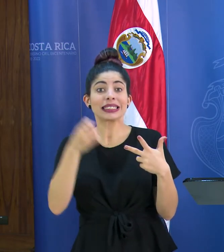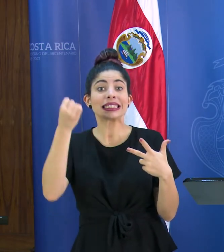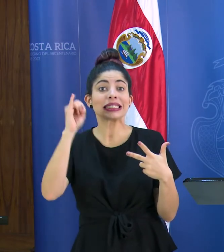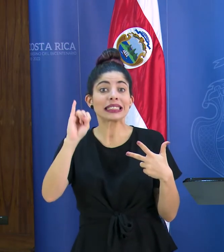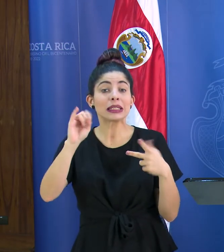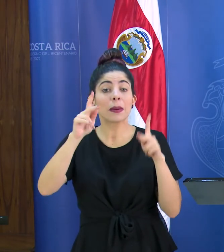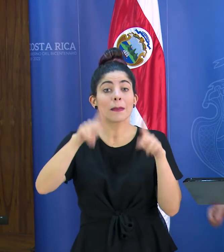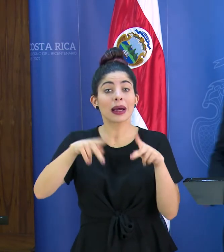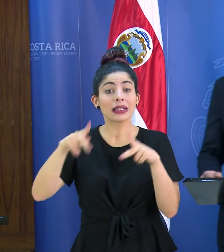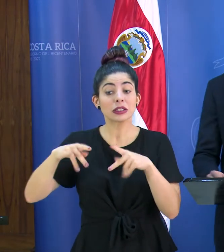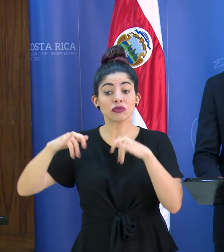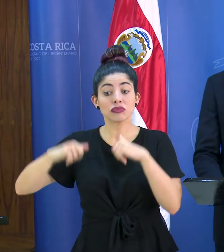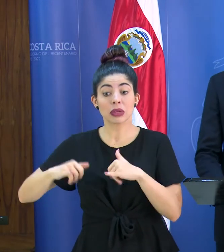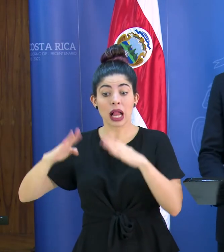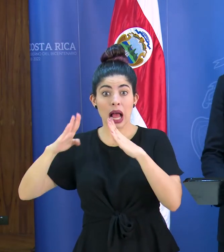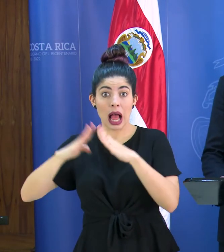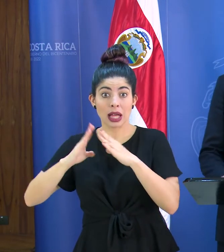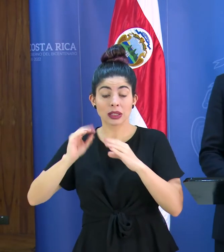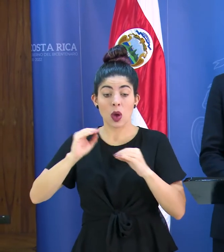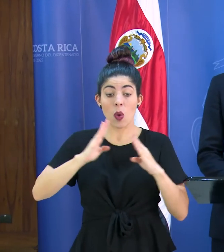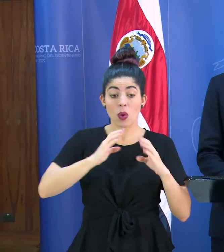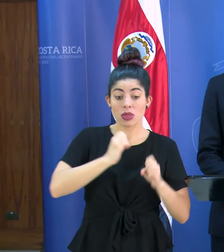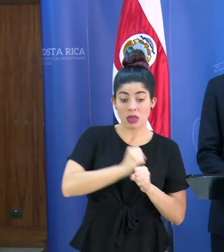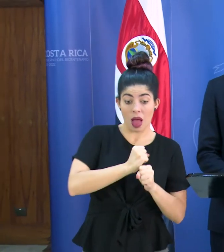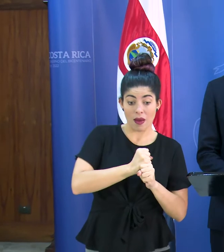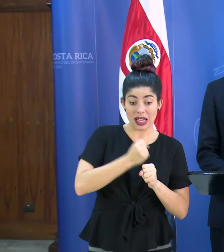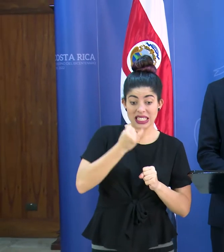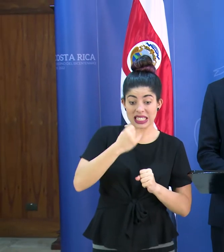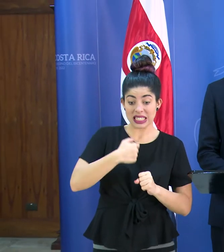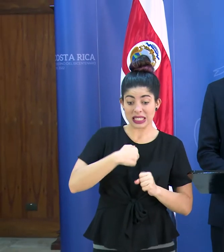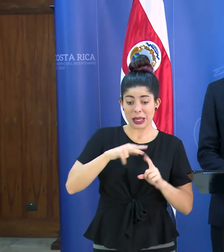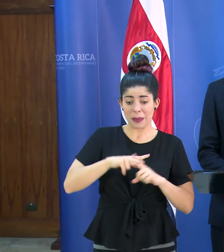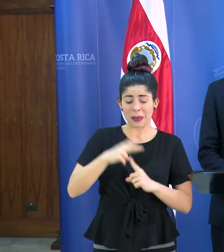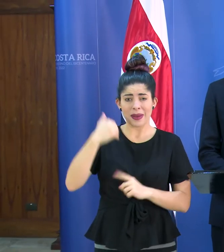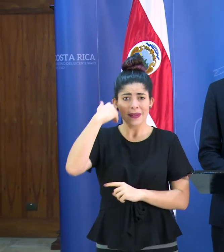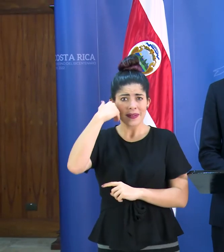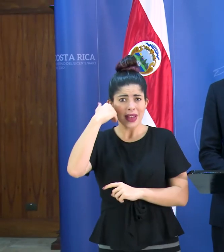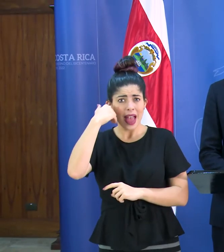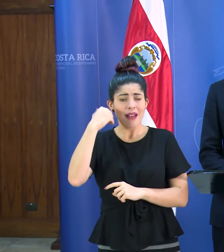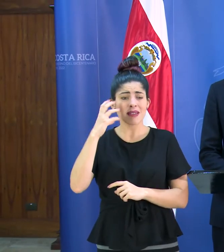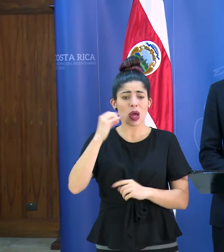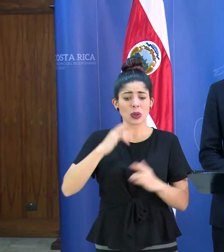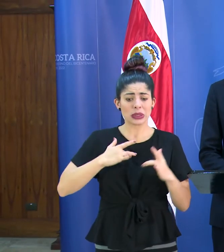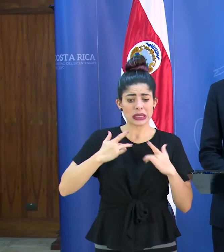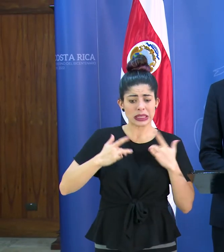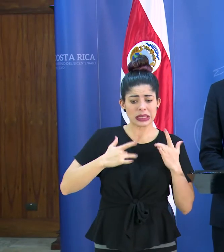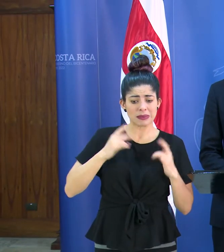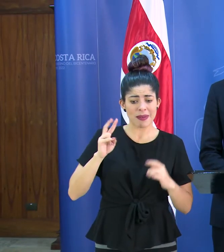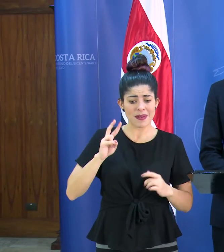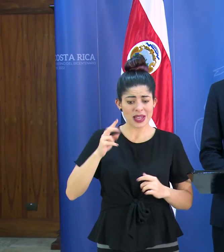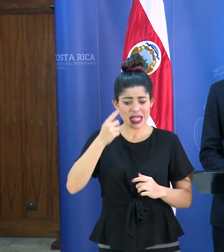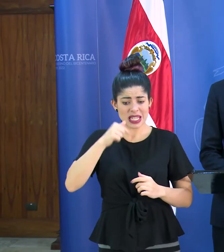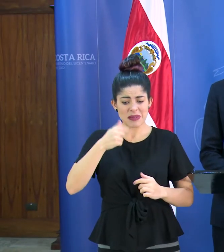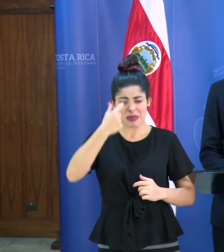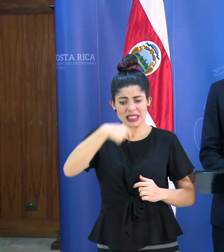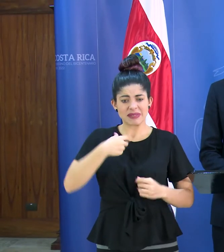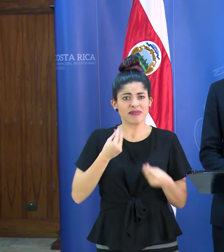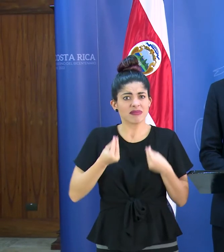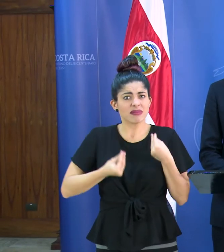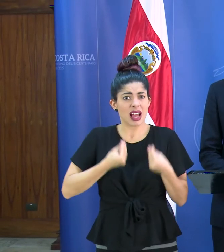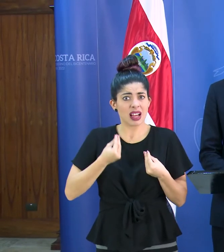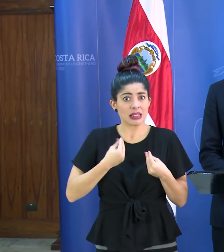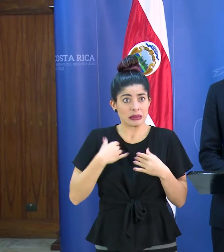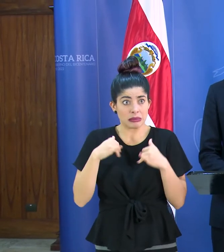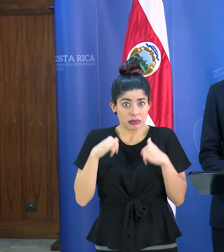personas que están en su casa o en su lugar de trabajo y comienzan con fiebre con algunos síntomas de virus respiratorios qué hacer en ese momento